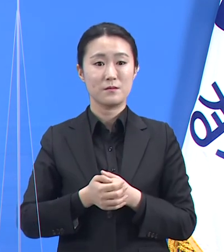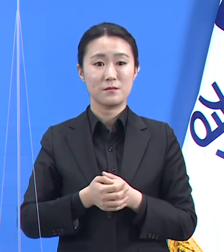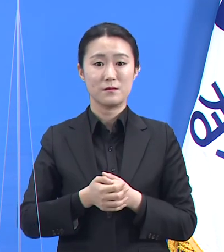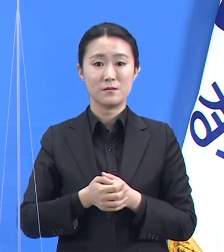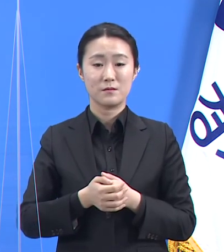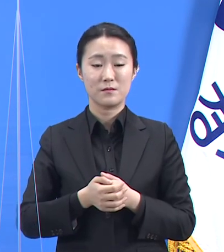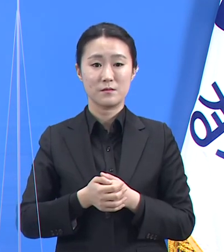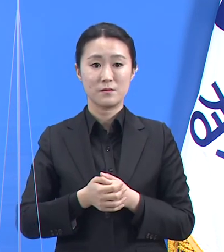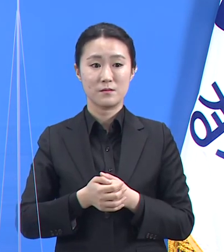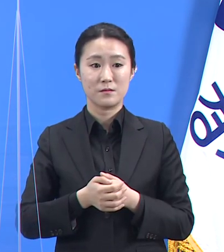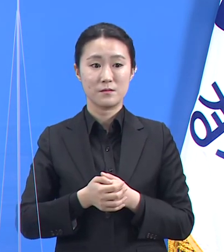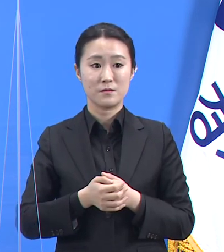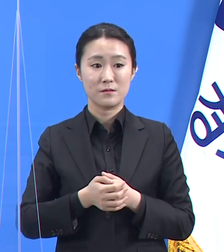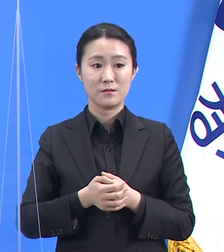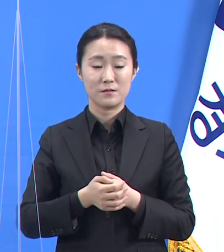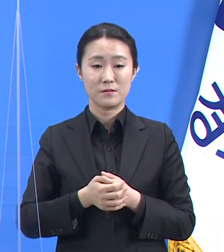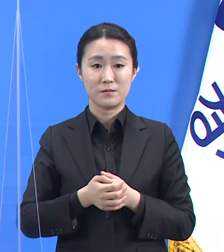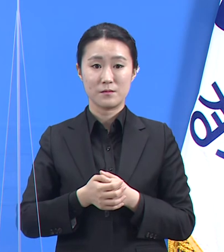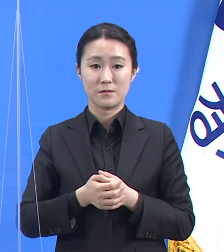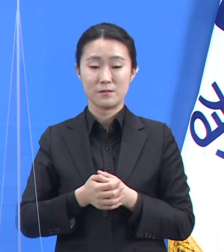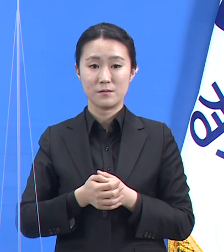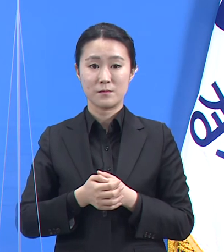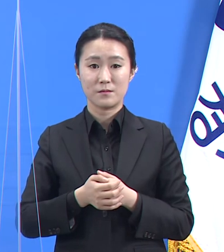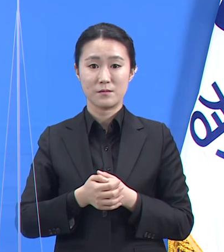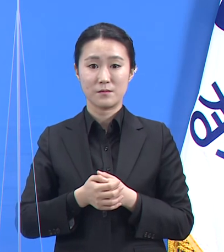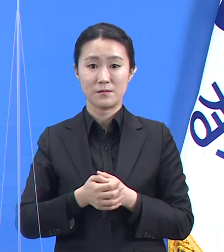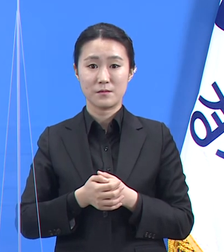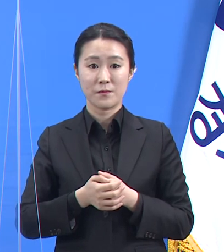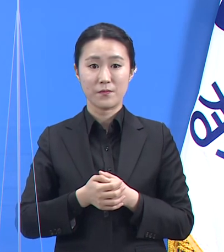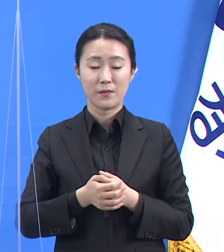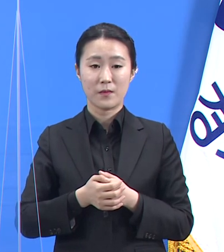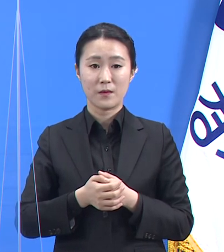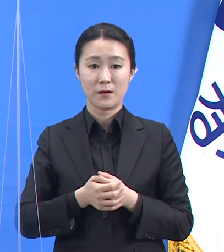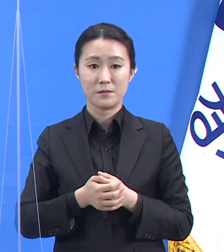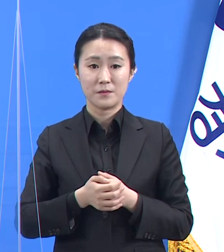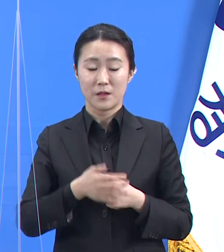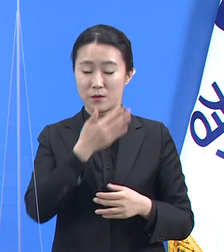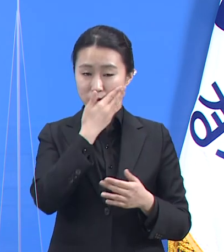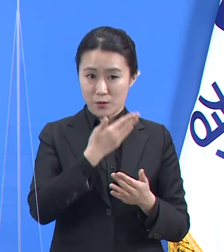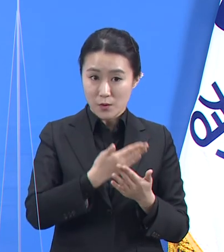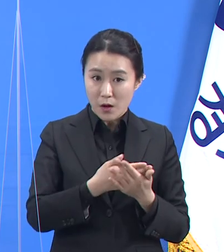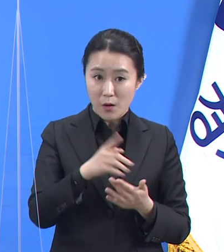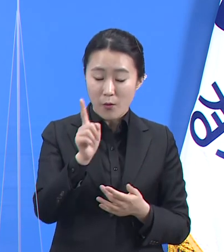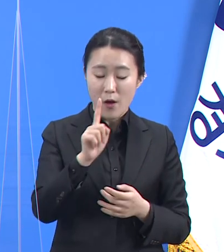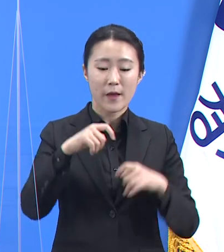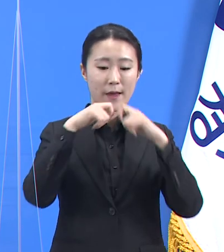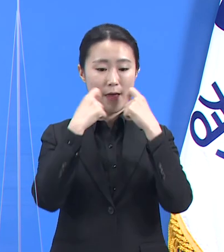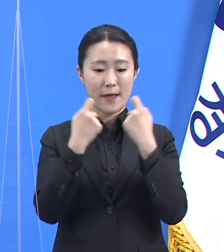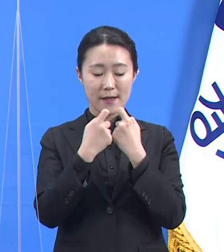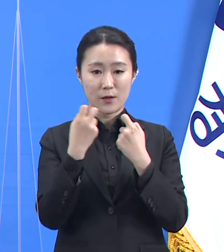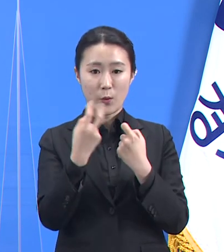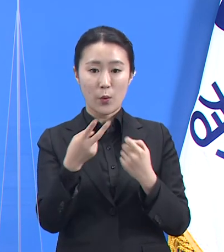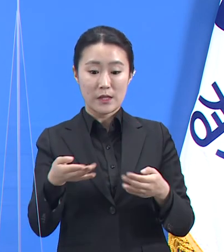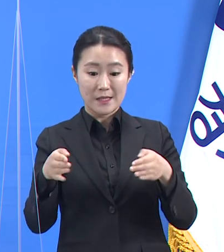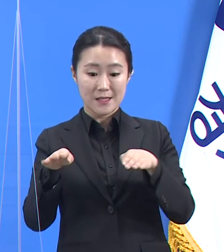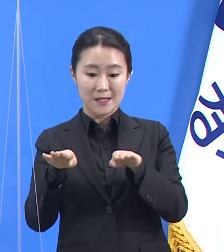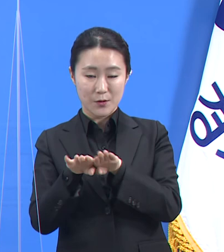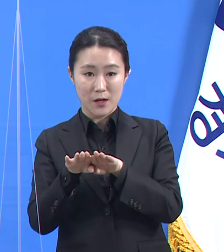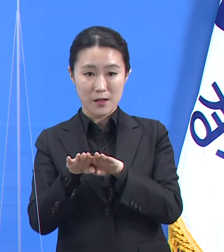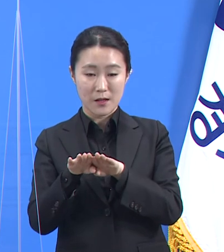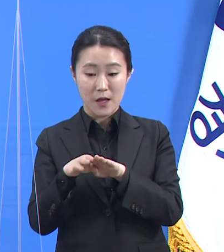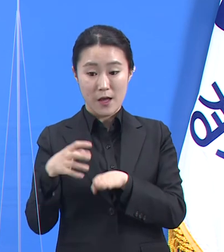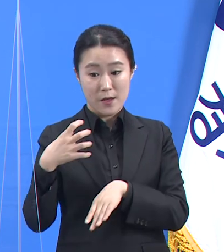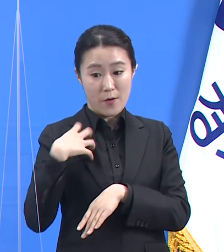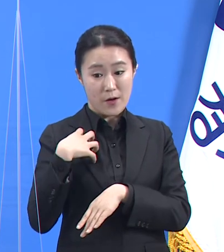늦지 않게 찾아내는 것이 핵심 중의 핵심입니다. 개인과 기관의 역할을 요점만 간략히